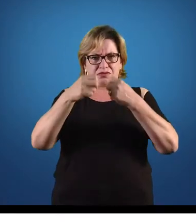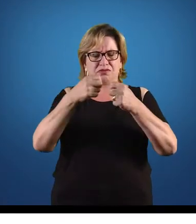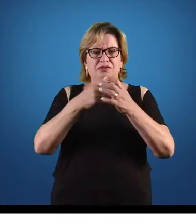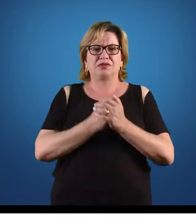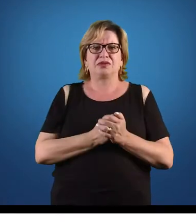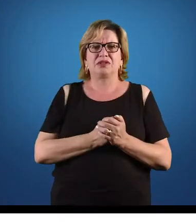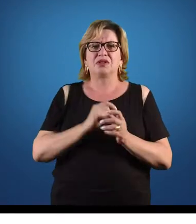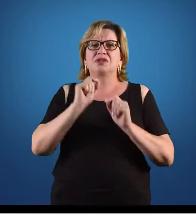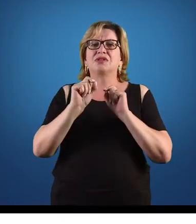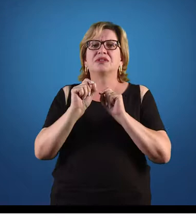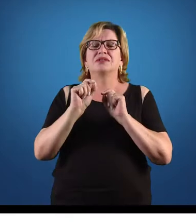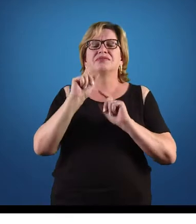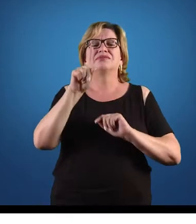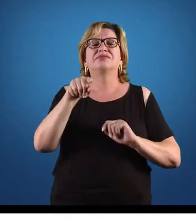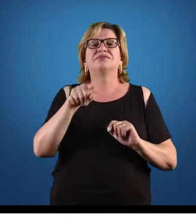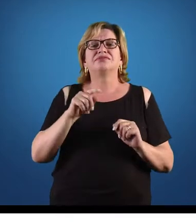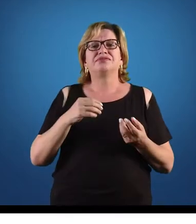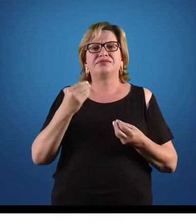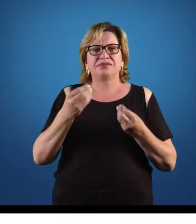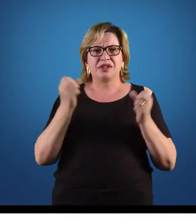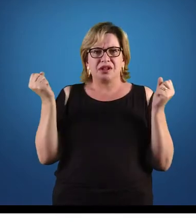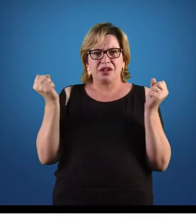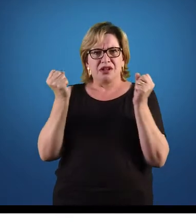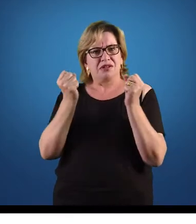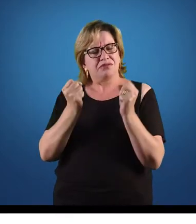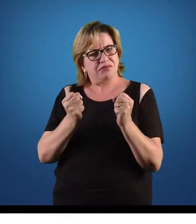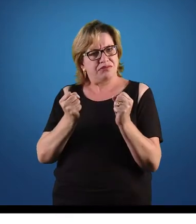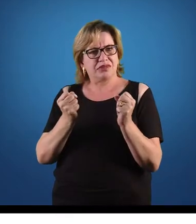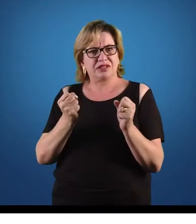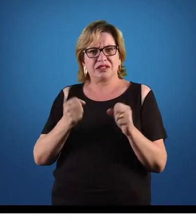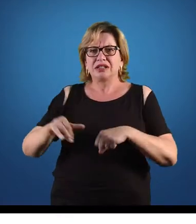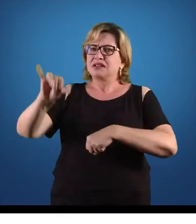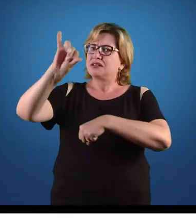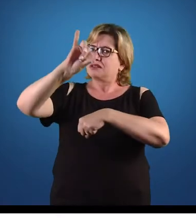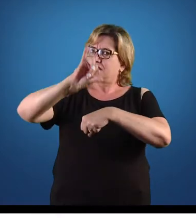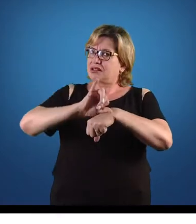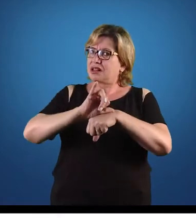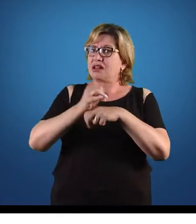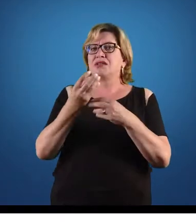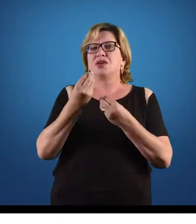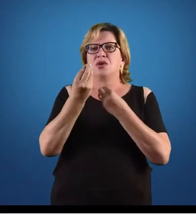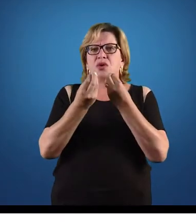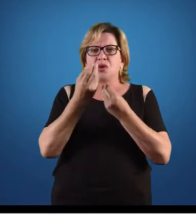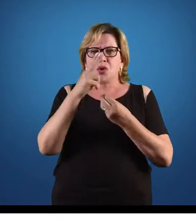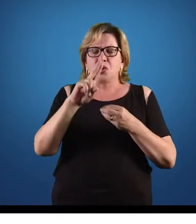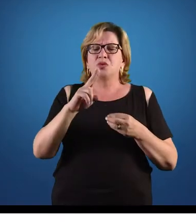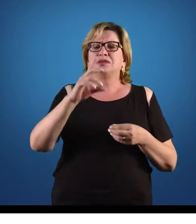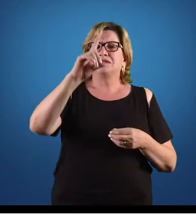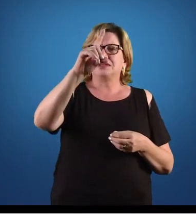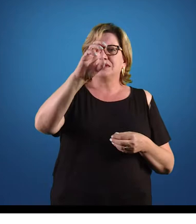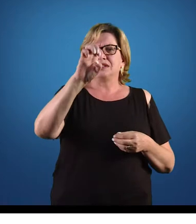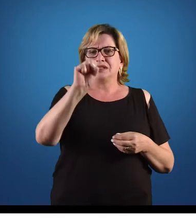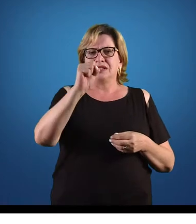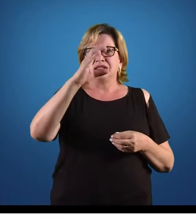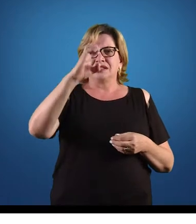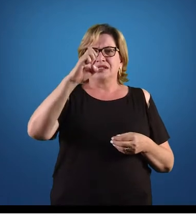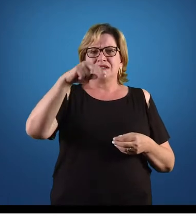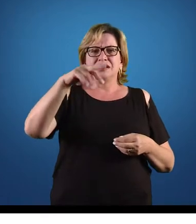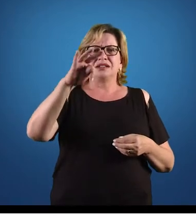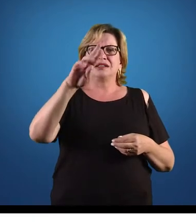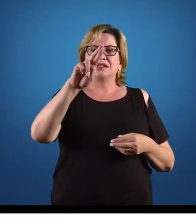O modelo econômico pode ser ele centralizado ou pode ser ele descentralizado.